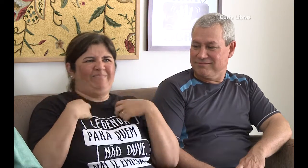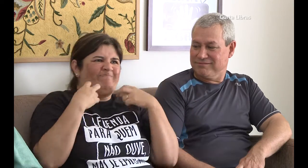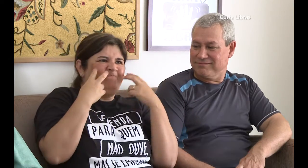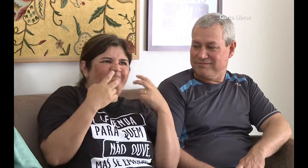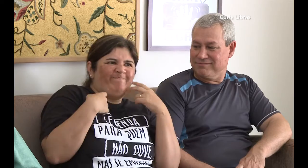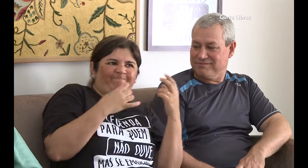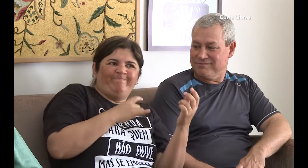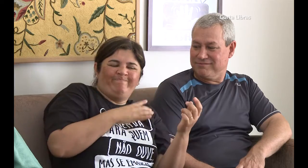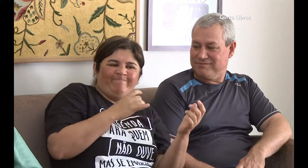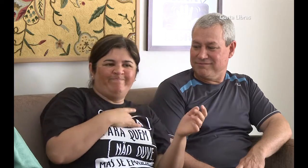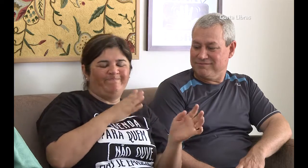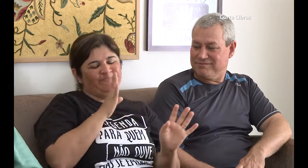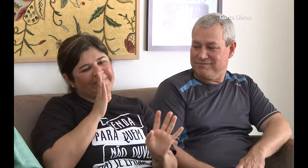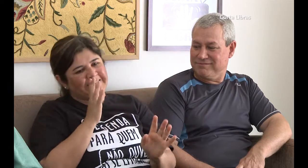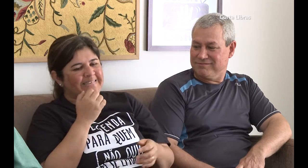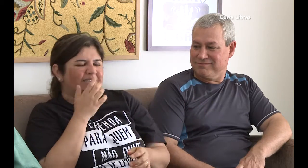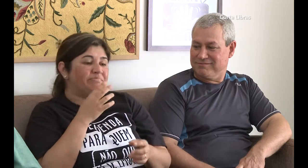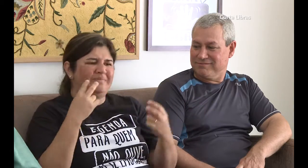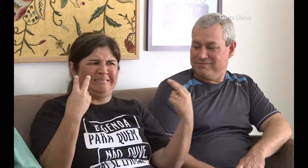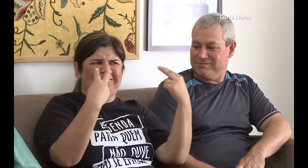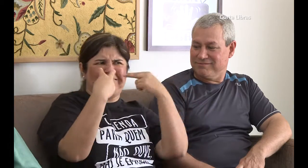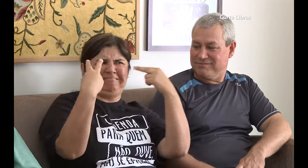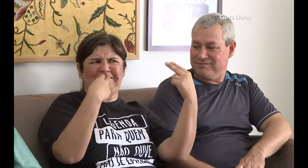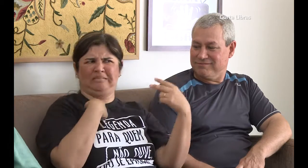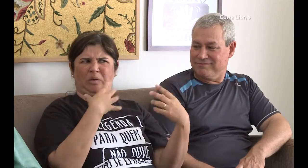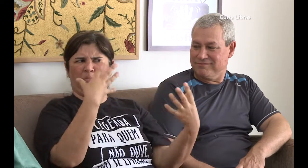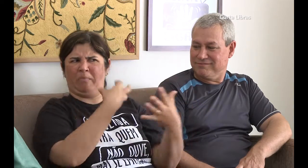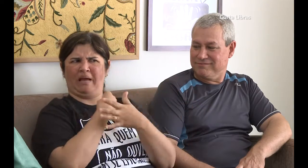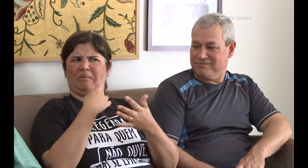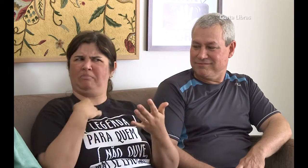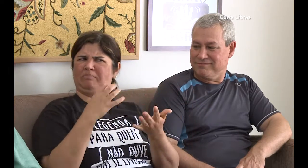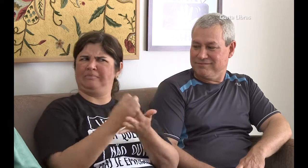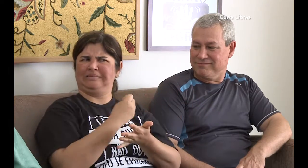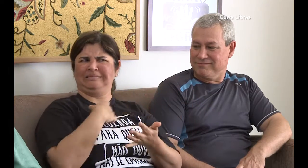Quando as pessoas ficavam me olhando muito, eu ficava com medo.